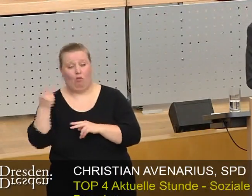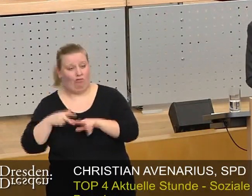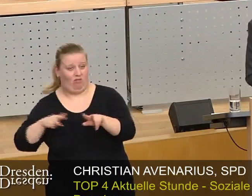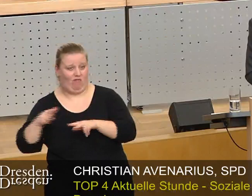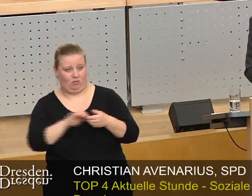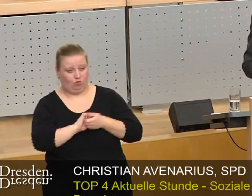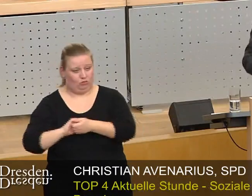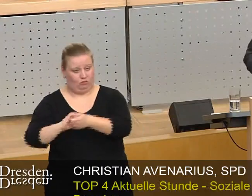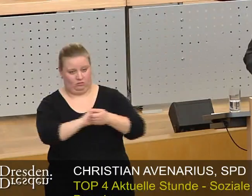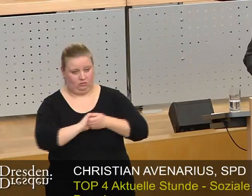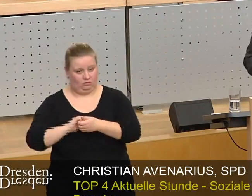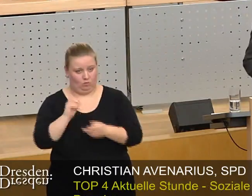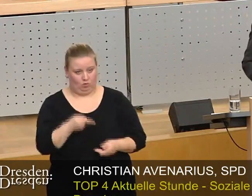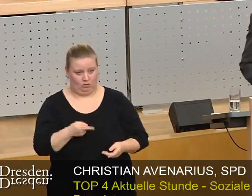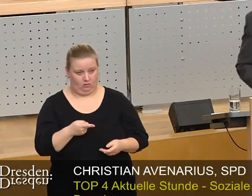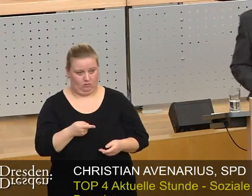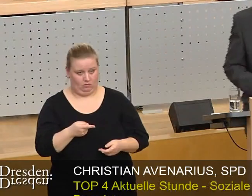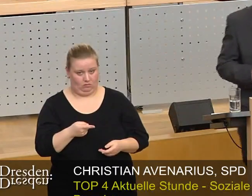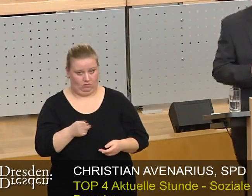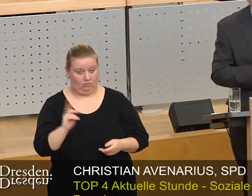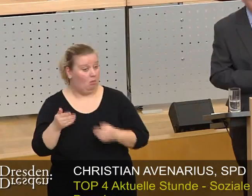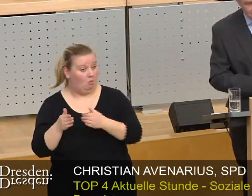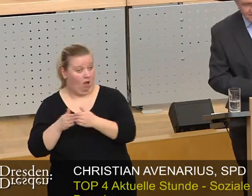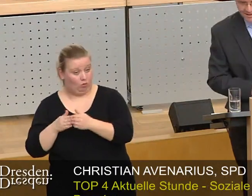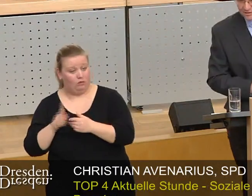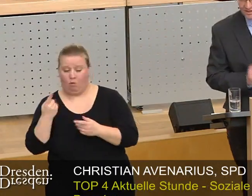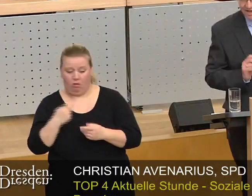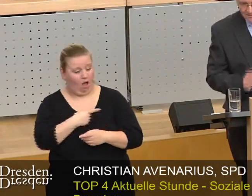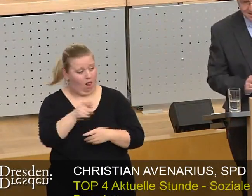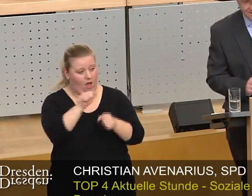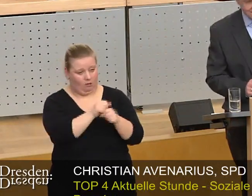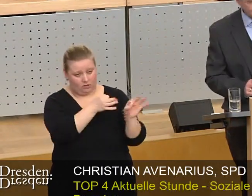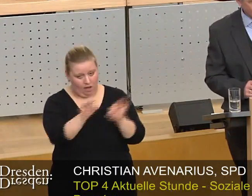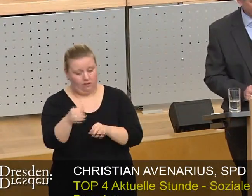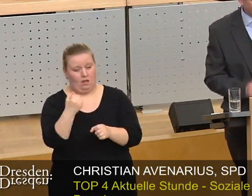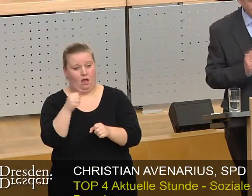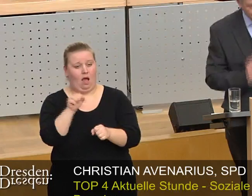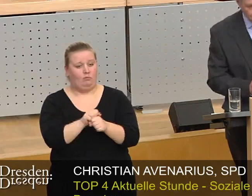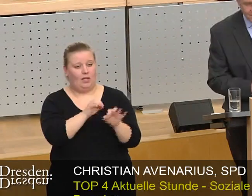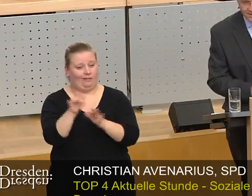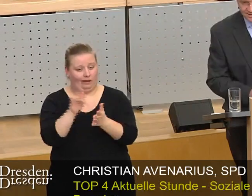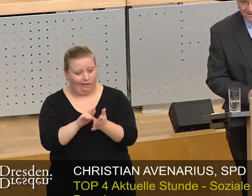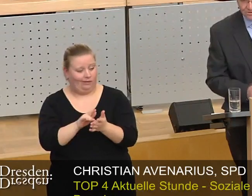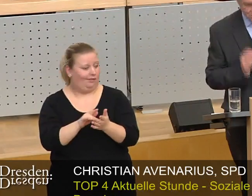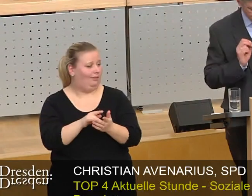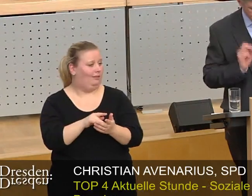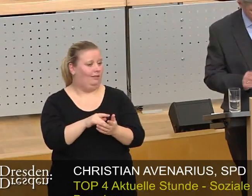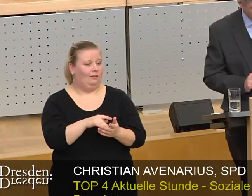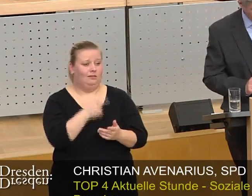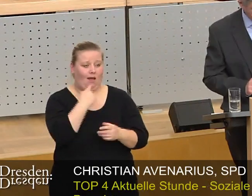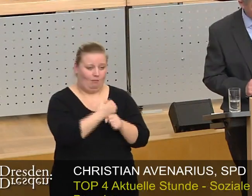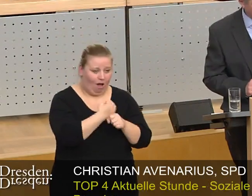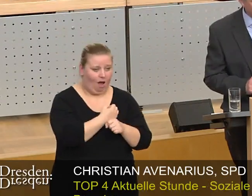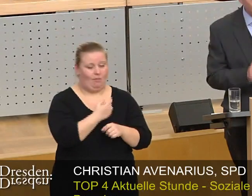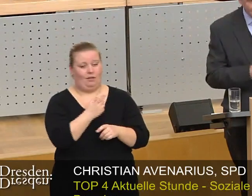Und zwar nicht nur die Beigeordneten, sondern jeder Amtsleiter und jede Amtsleiterin und jede Sachbearbeiterin und jeder